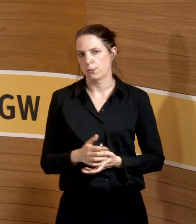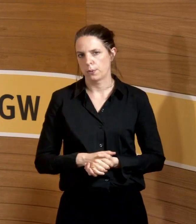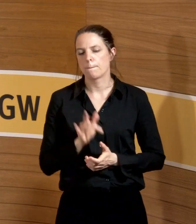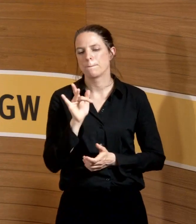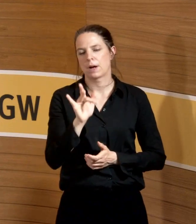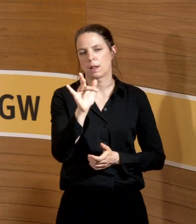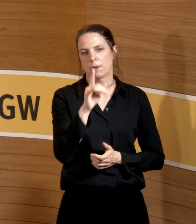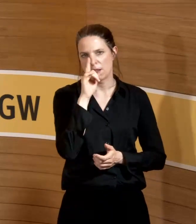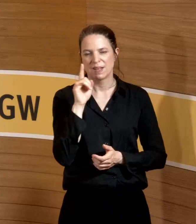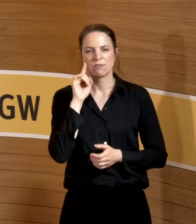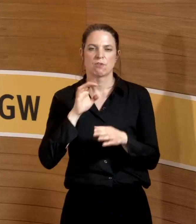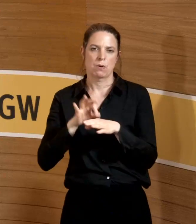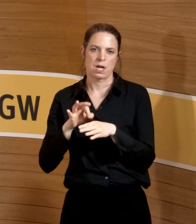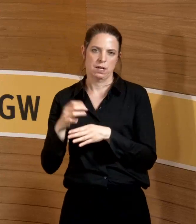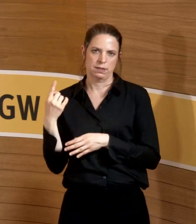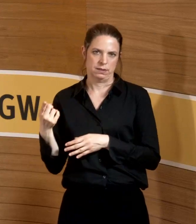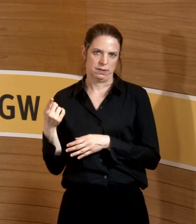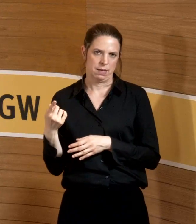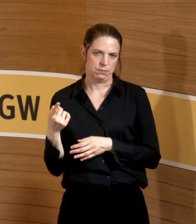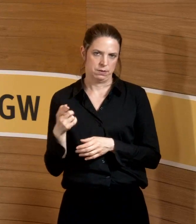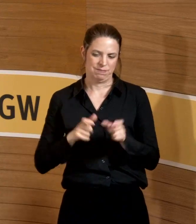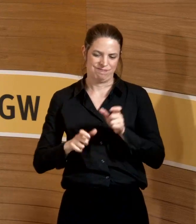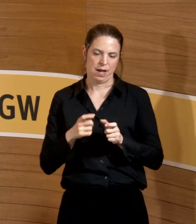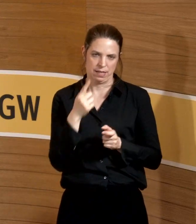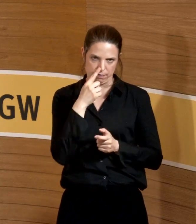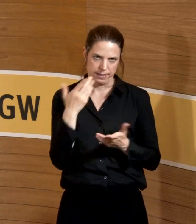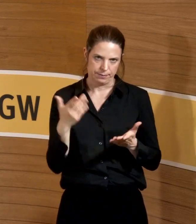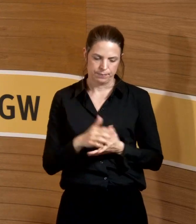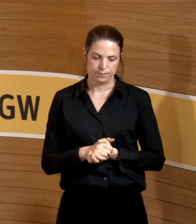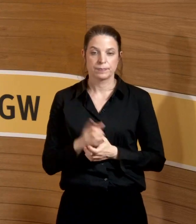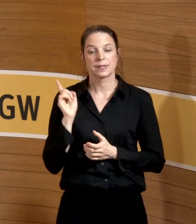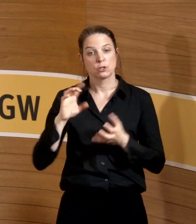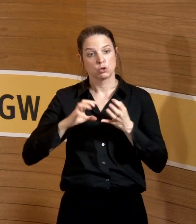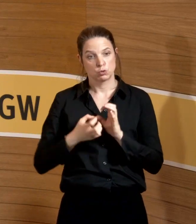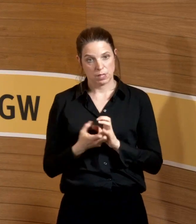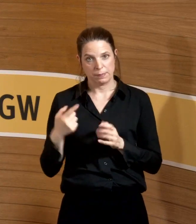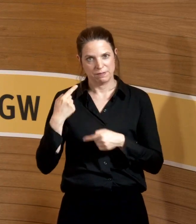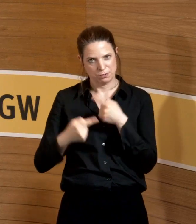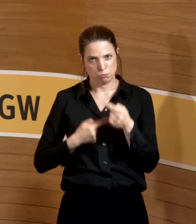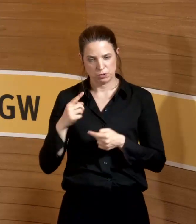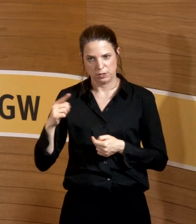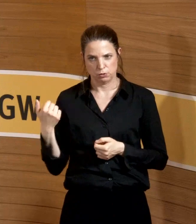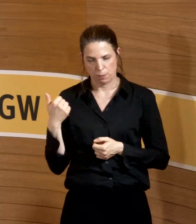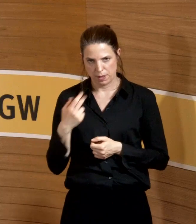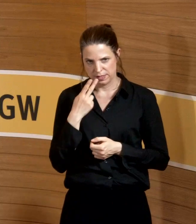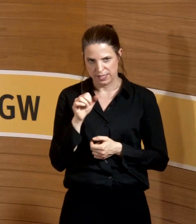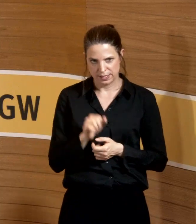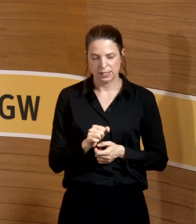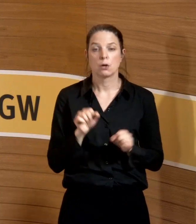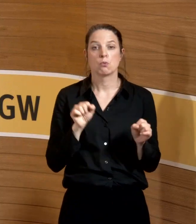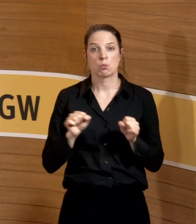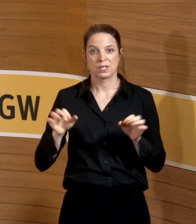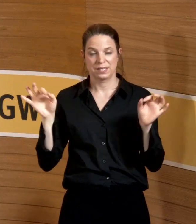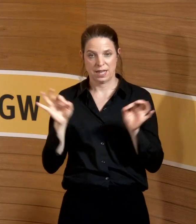wenn die Gynäkologen sich aus irgendwelchen Gründen weigern. Hier haben Sie jetzt nochmal zusammengefasst diesen Prozess. Wir haben potenzielle